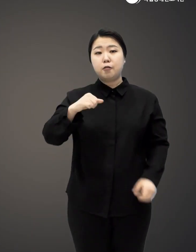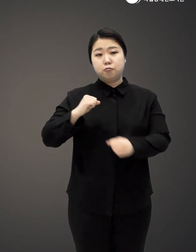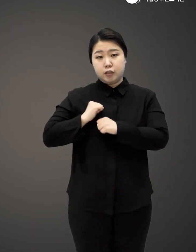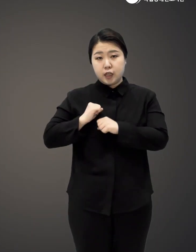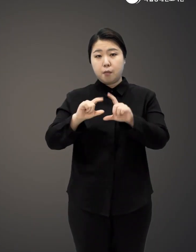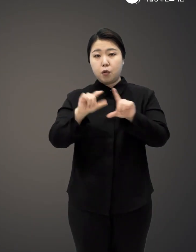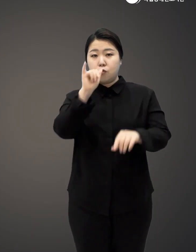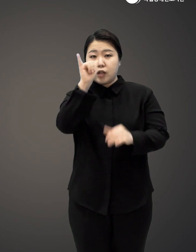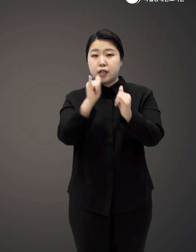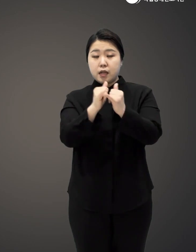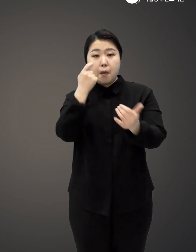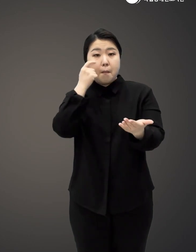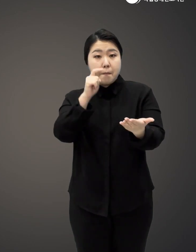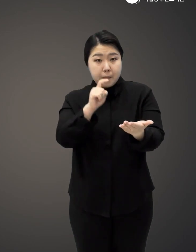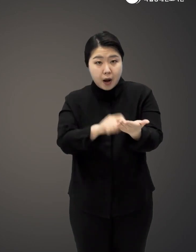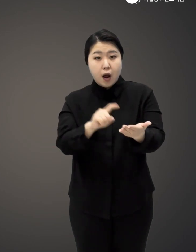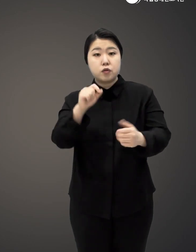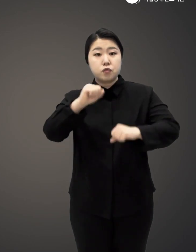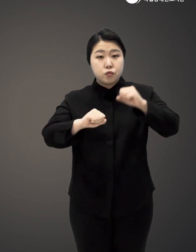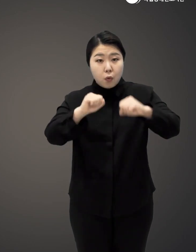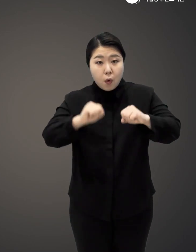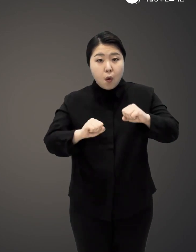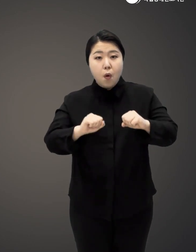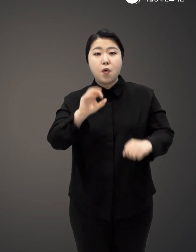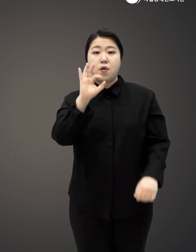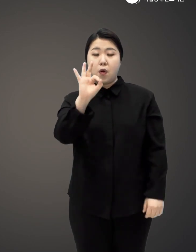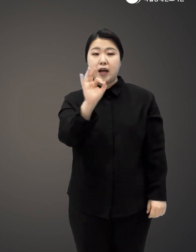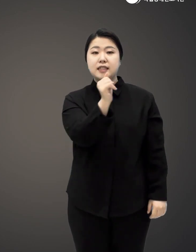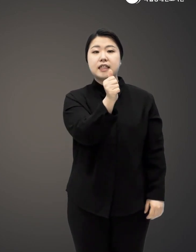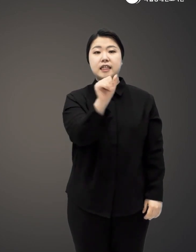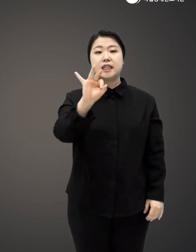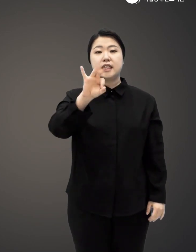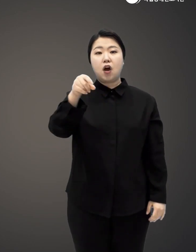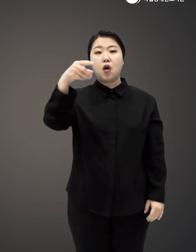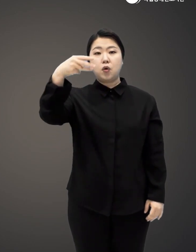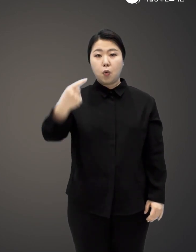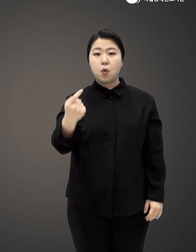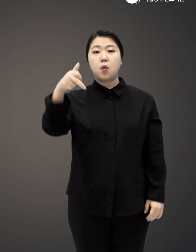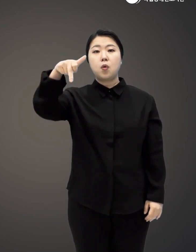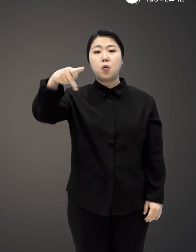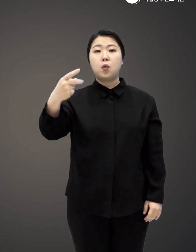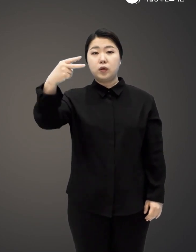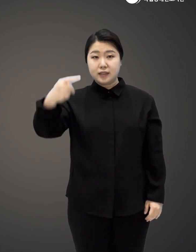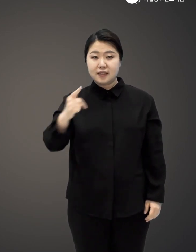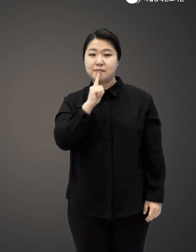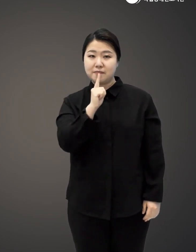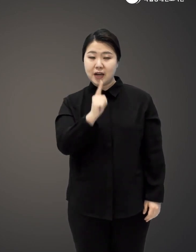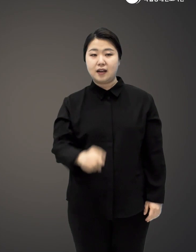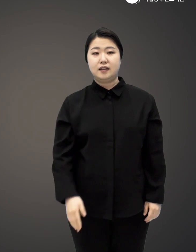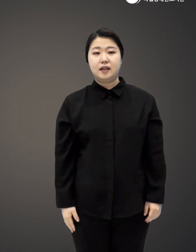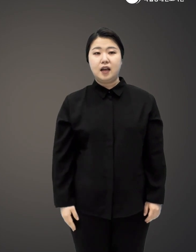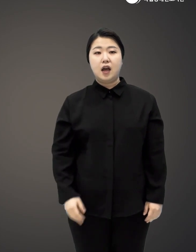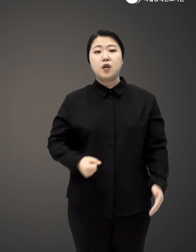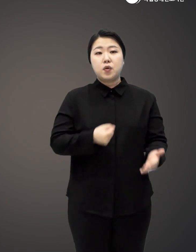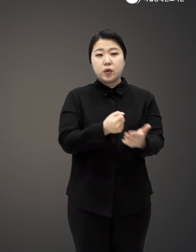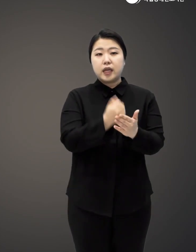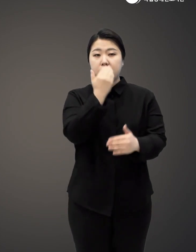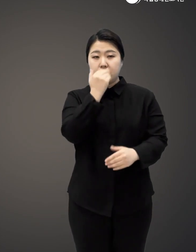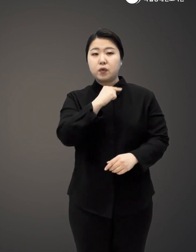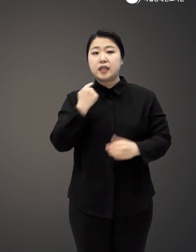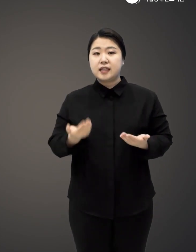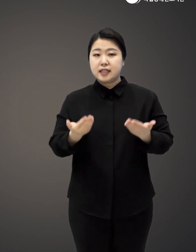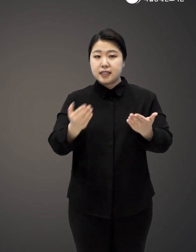평범한 영웅들한테 발견한 열 가지 영웅의 행동, 히어로 코드를 들려준다 용기, 겸손,